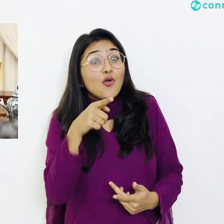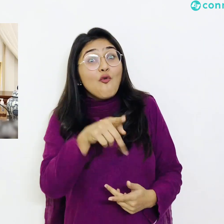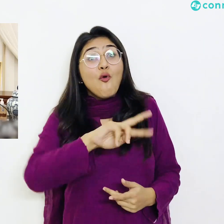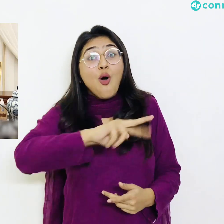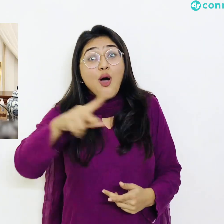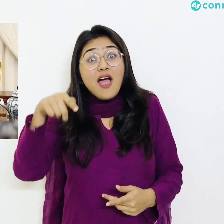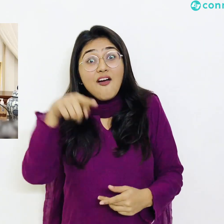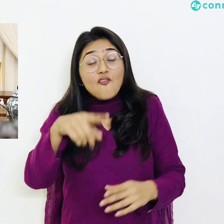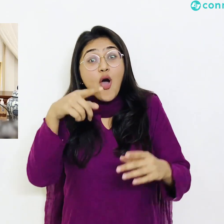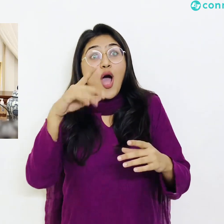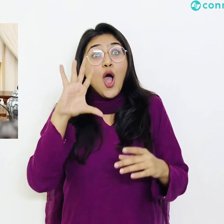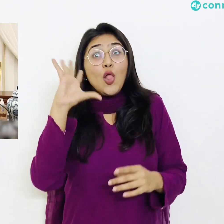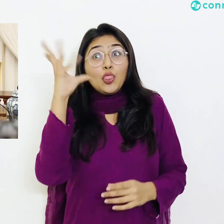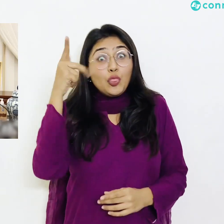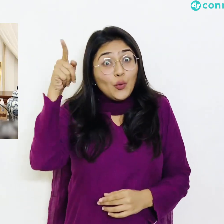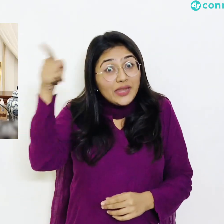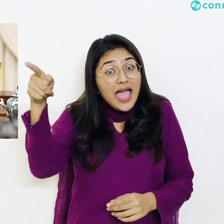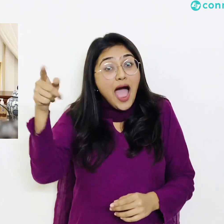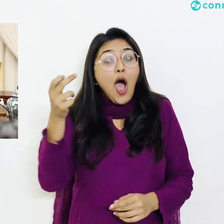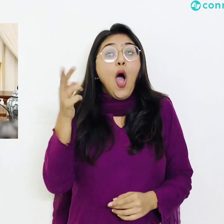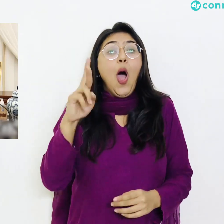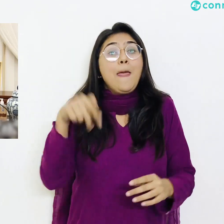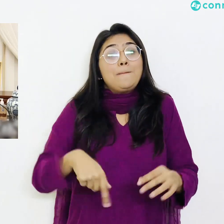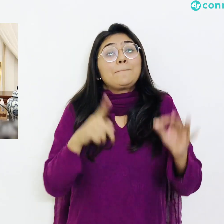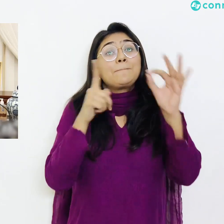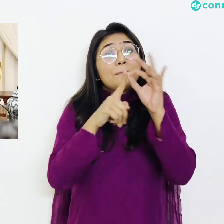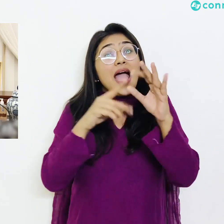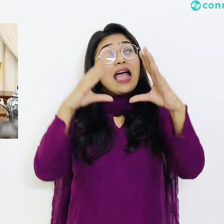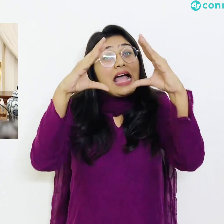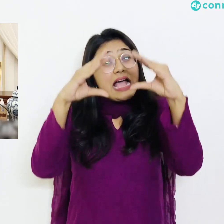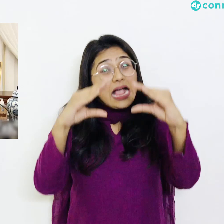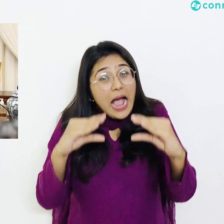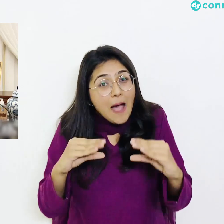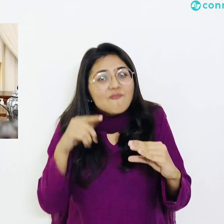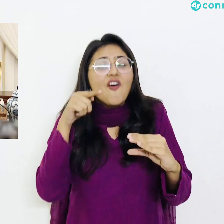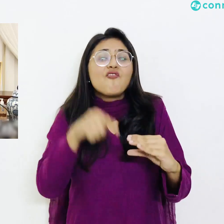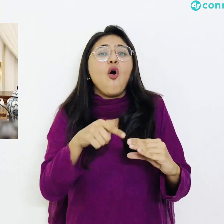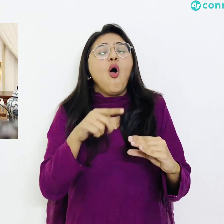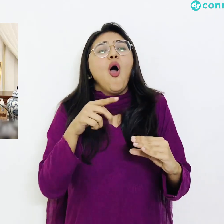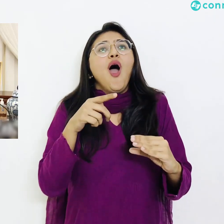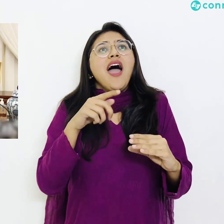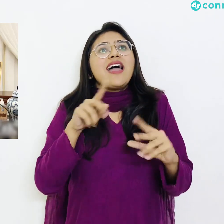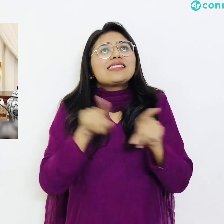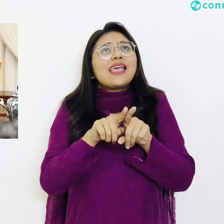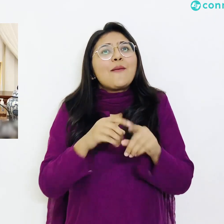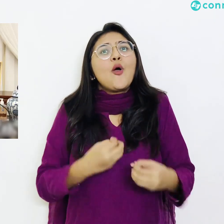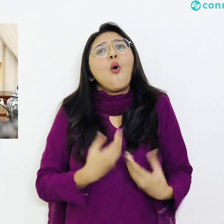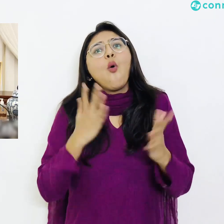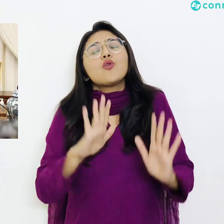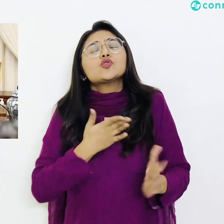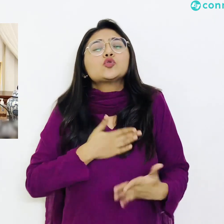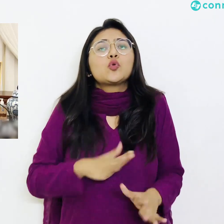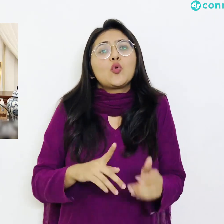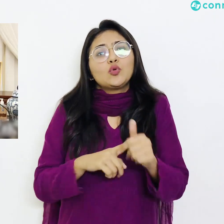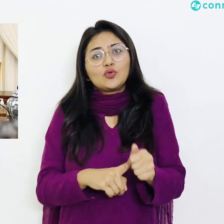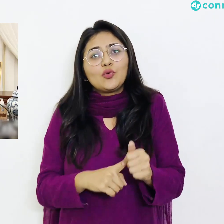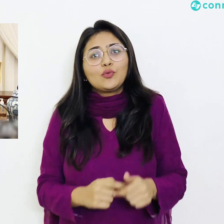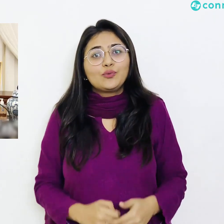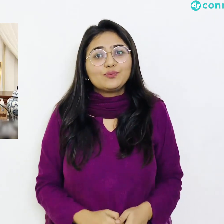دنیا بھر میں اور خاص طور پہ پاکستان میں کچھ کابو پا لیا گیا ہو ہمارے اسپتالوں میں